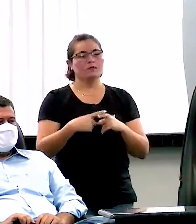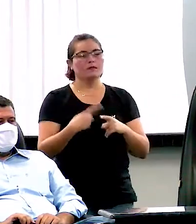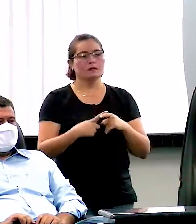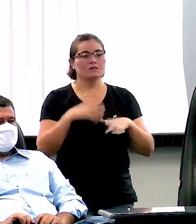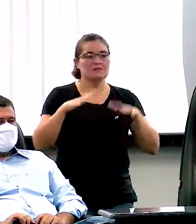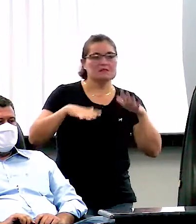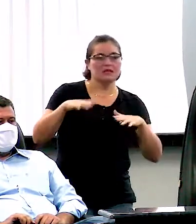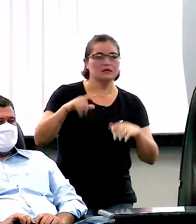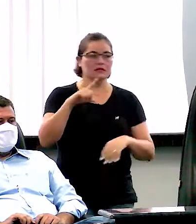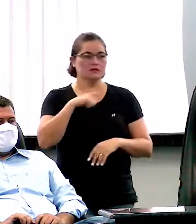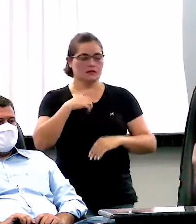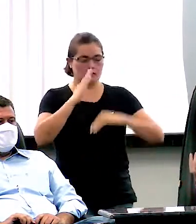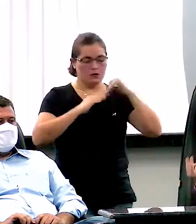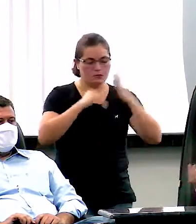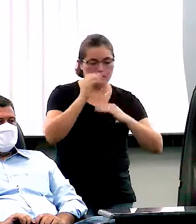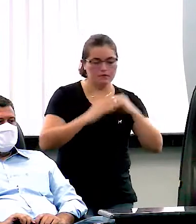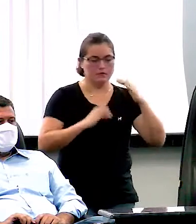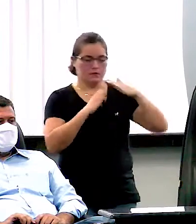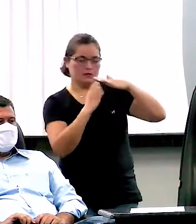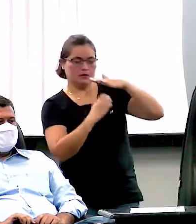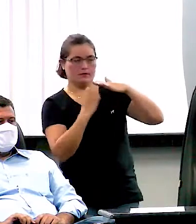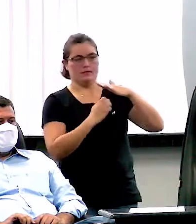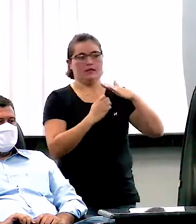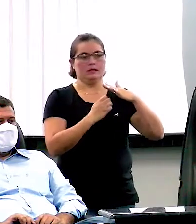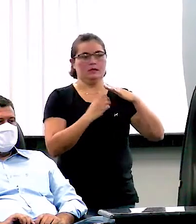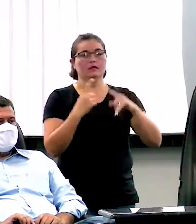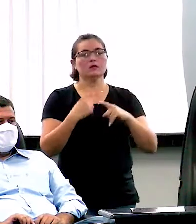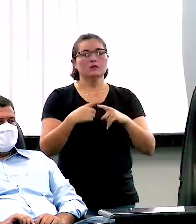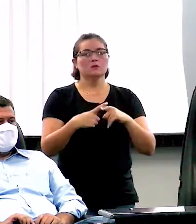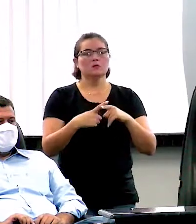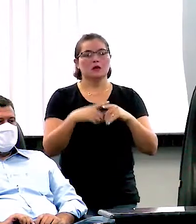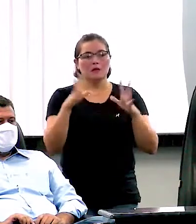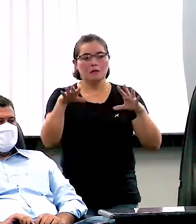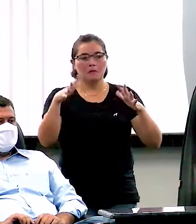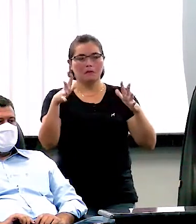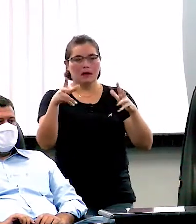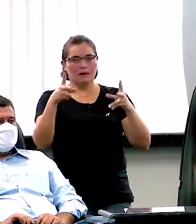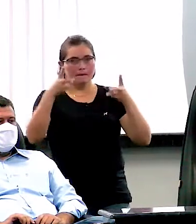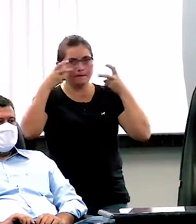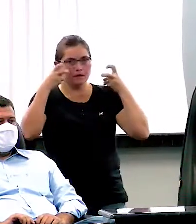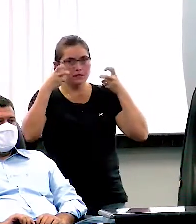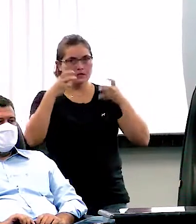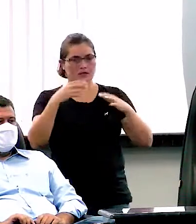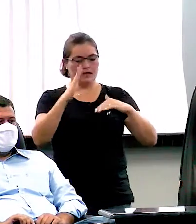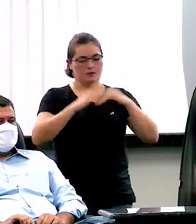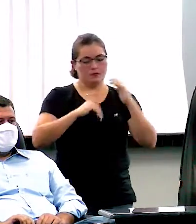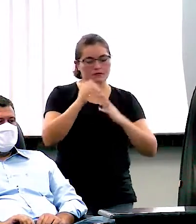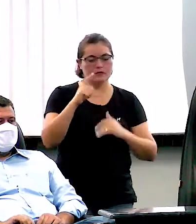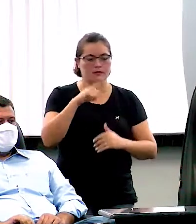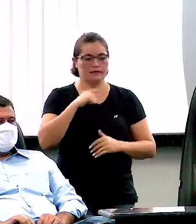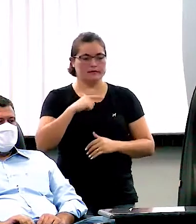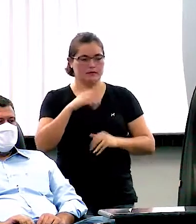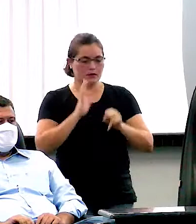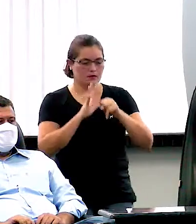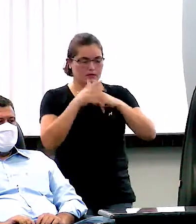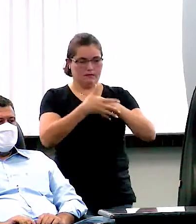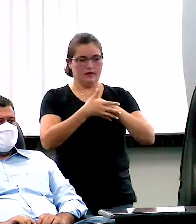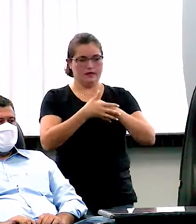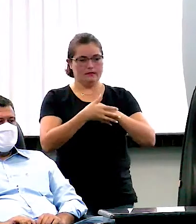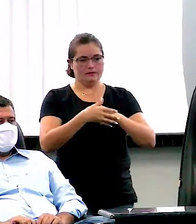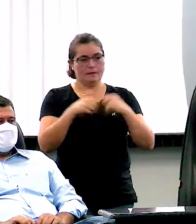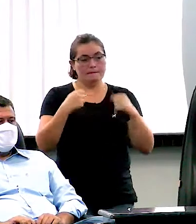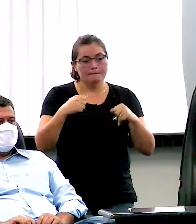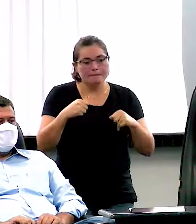contaminou, ele coloca toda a empresa dele em risco. E a gente sabe que é isso. Então, agora